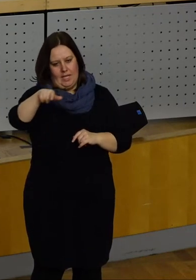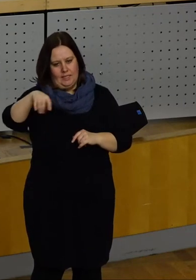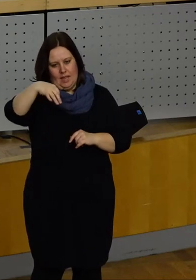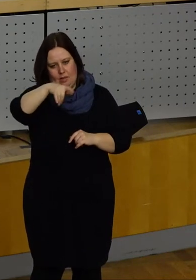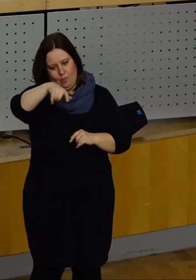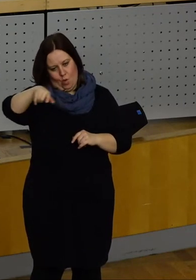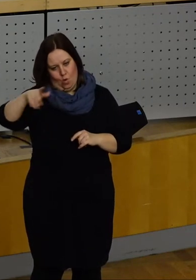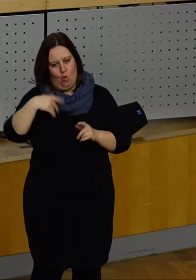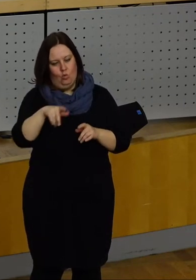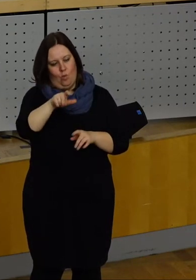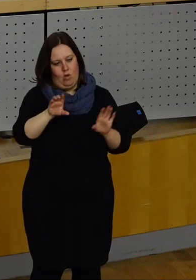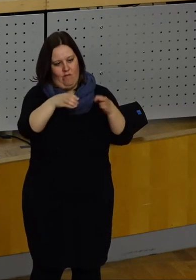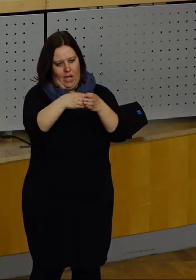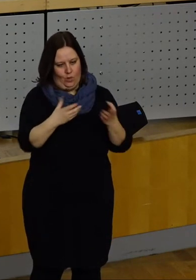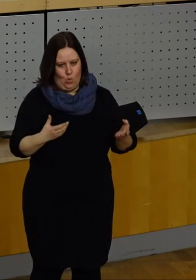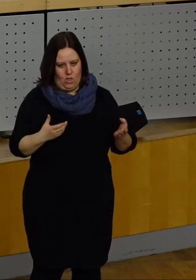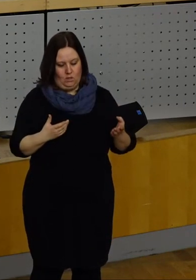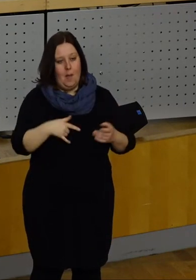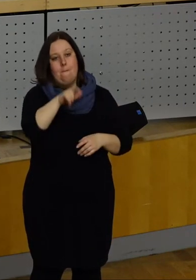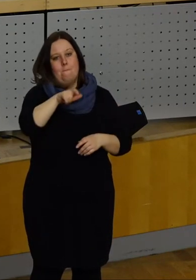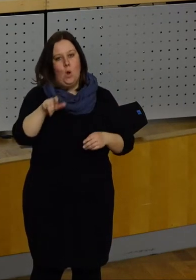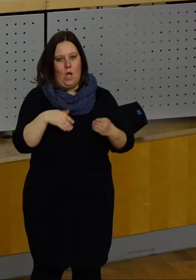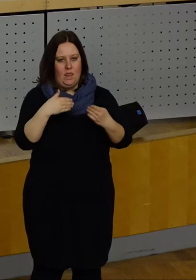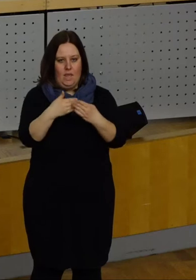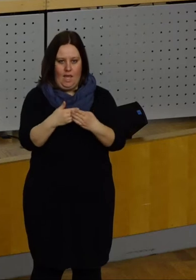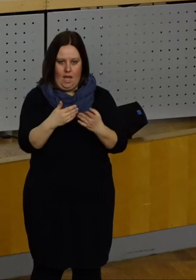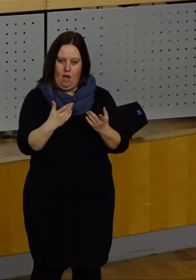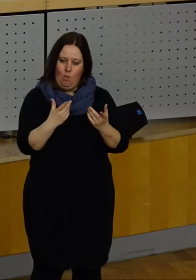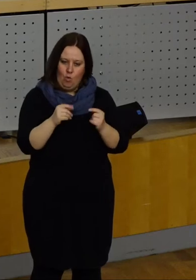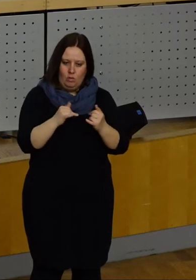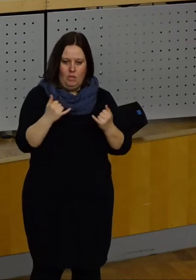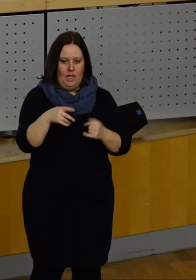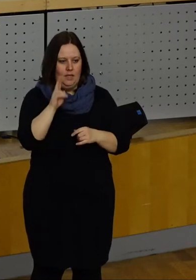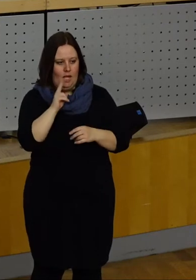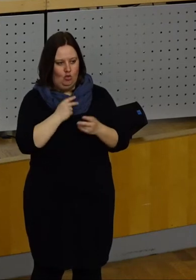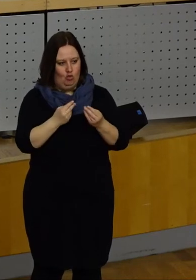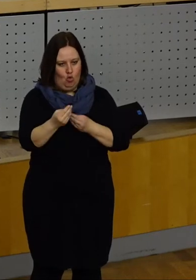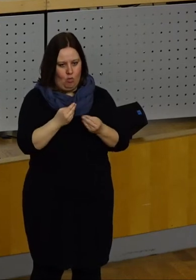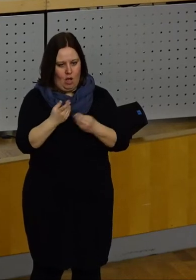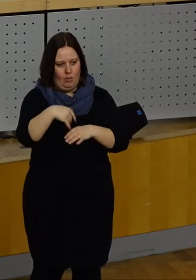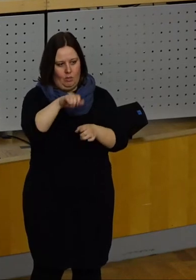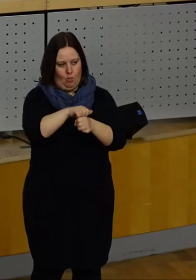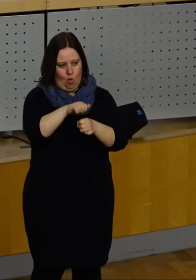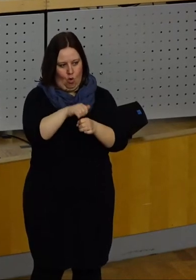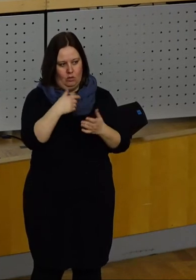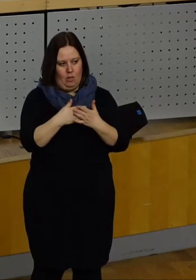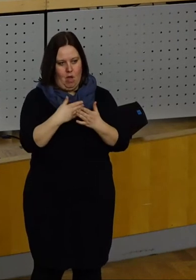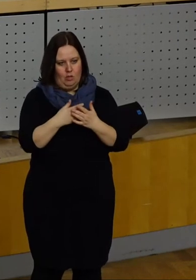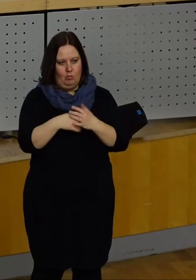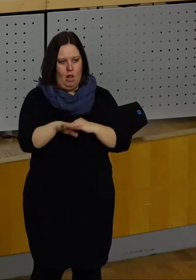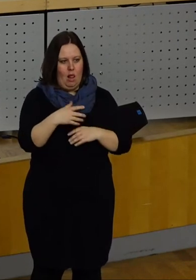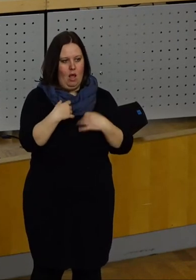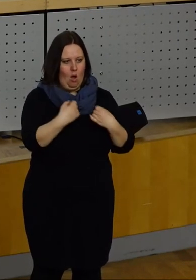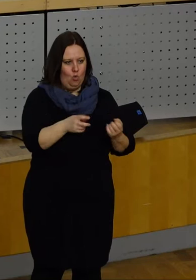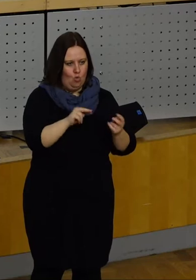Bürger und Bürgervereinigung. Bürgernähe erweist sich im täglichen Umgang der Bürger mit den Behörden etwa bei der Ummeldung eines